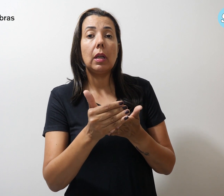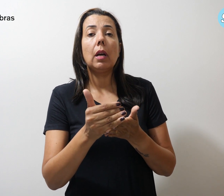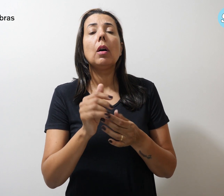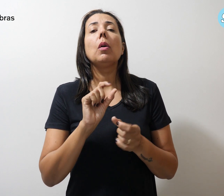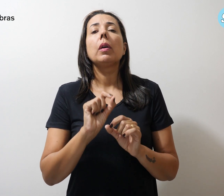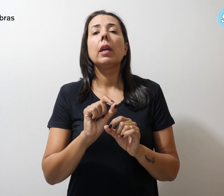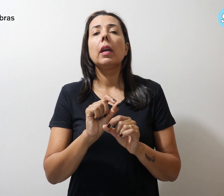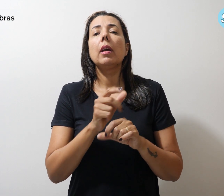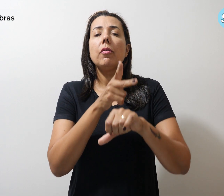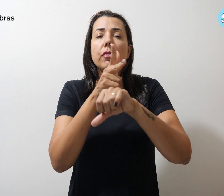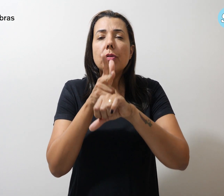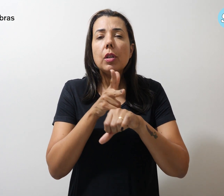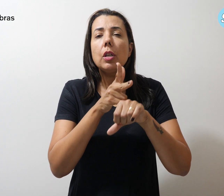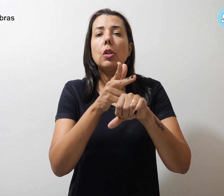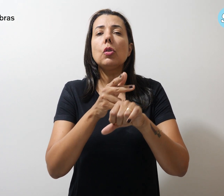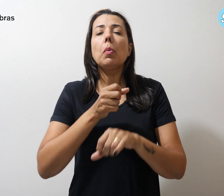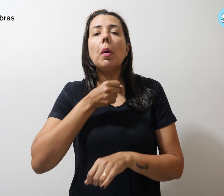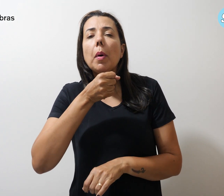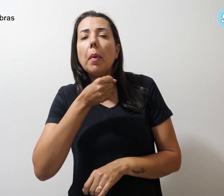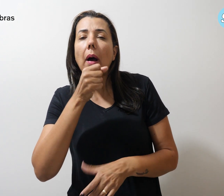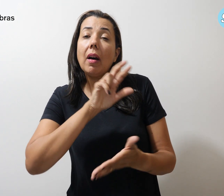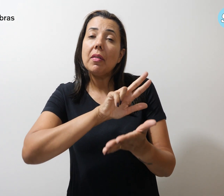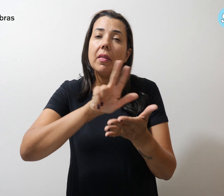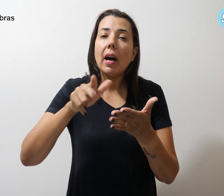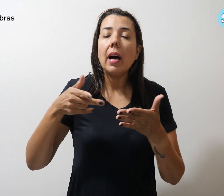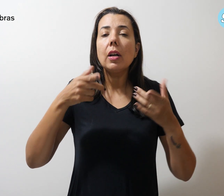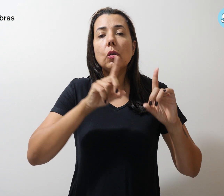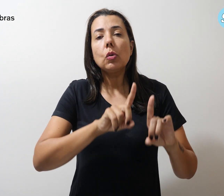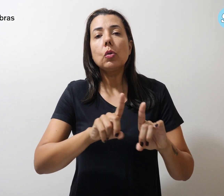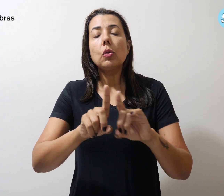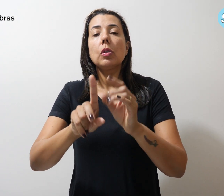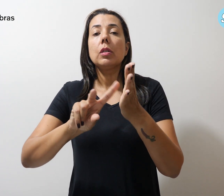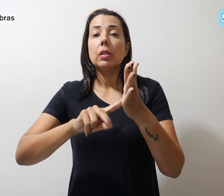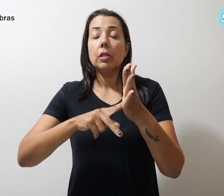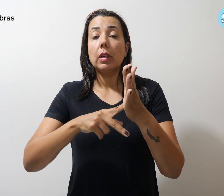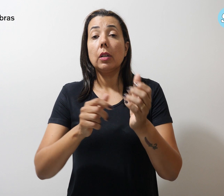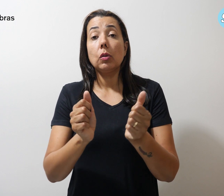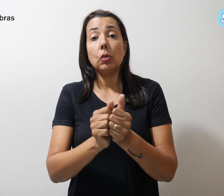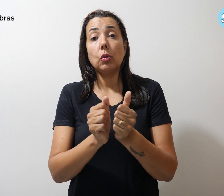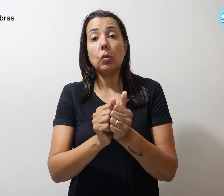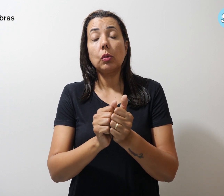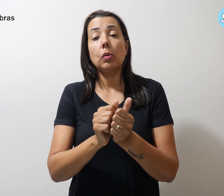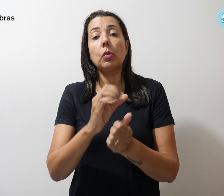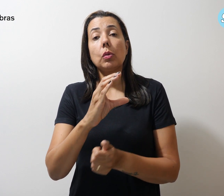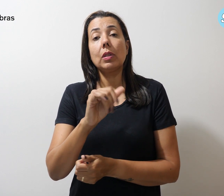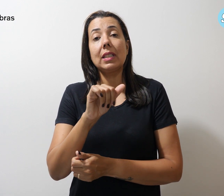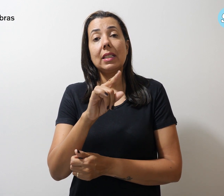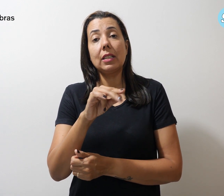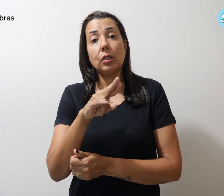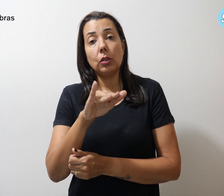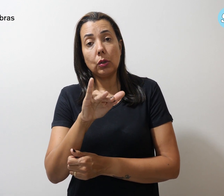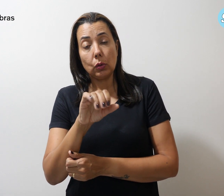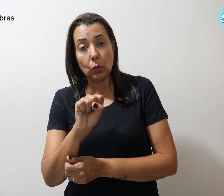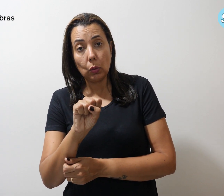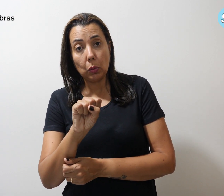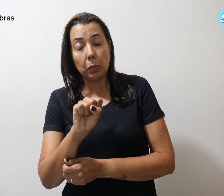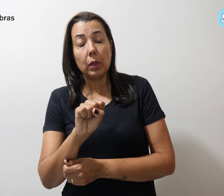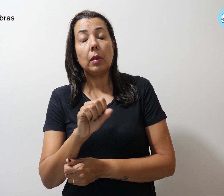videoreportagem sobre a parceria do Simpro com a Centicoupe, a central das cooperativas de